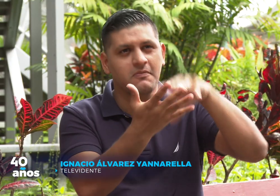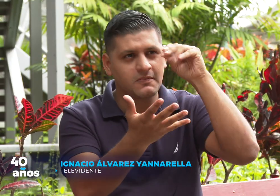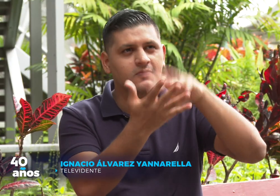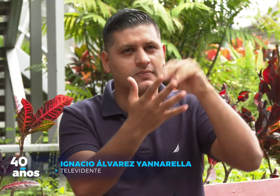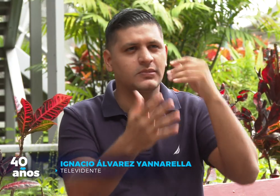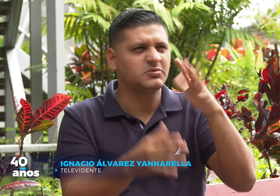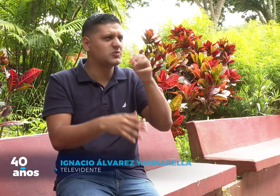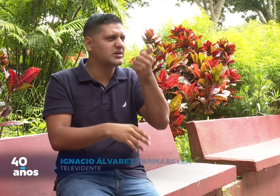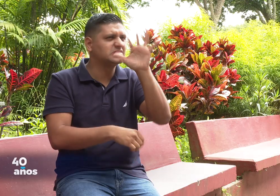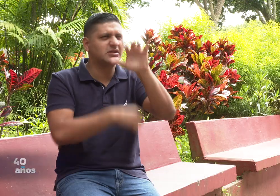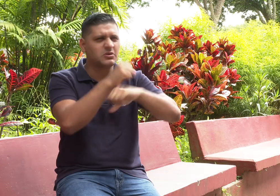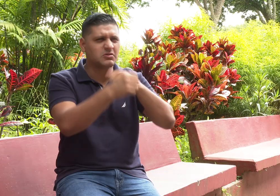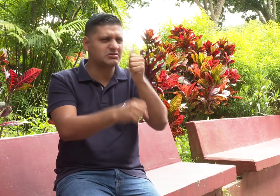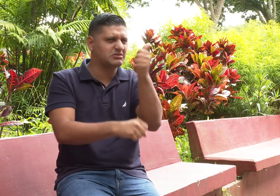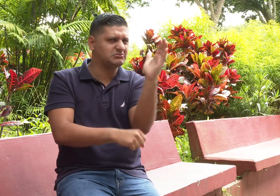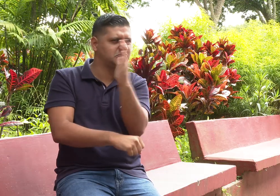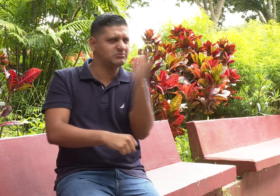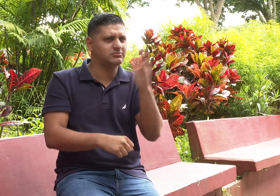¿Qué canal 15?